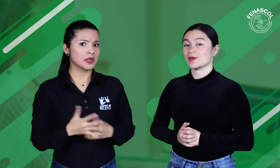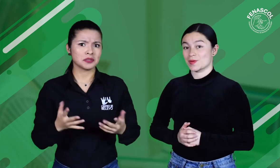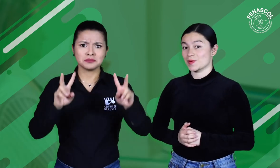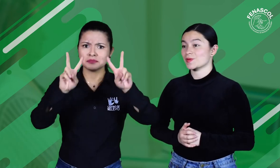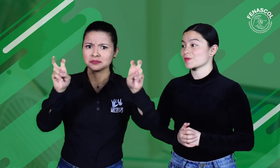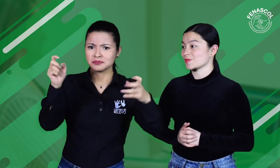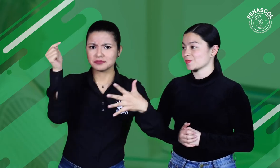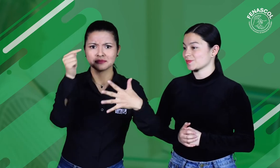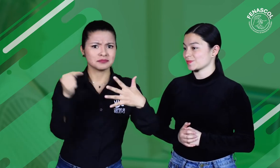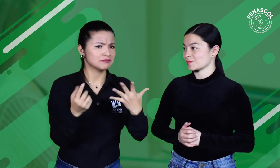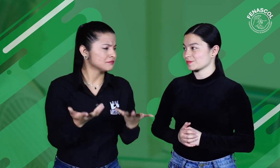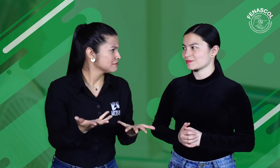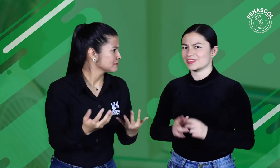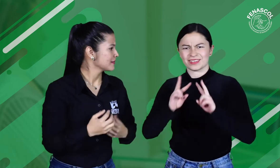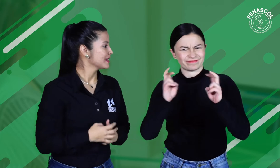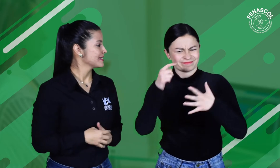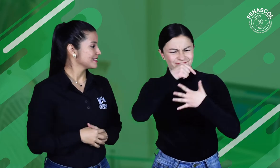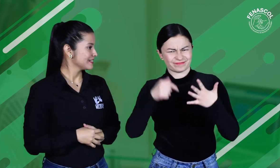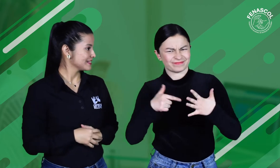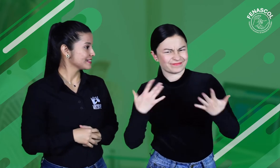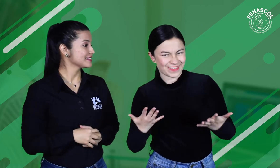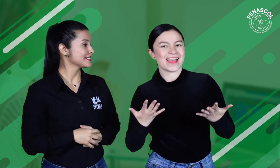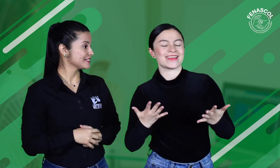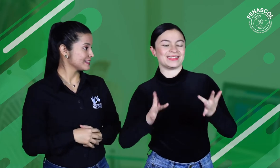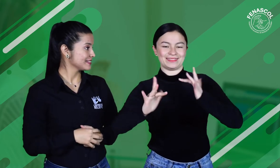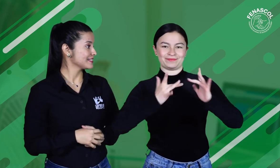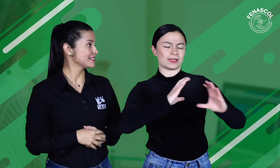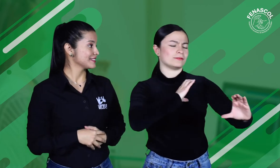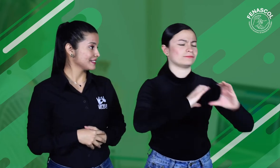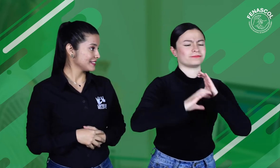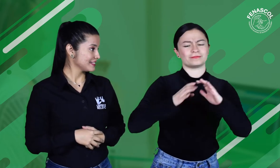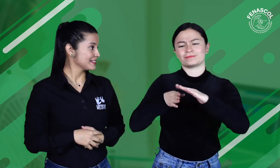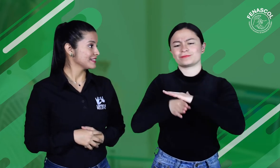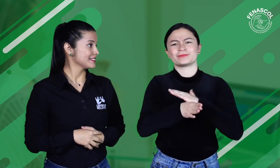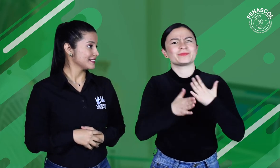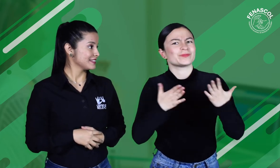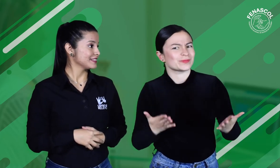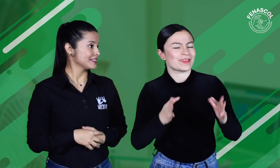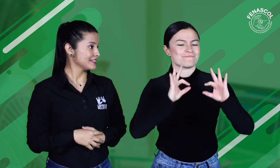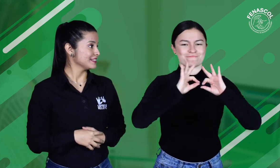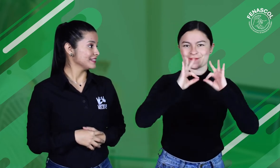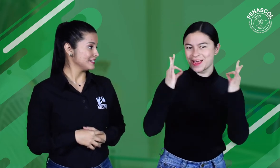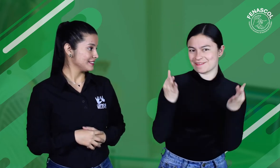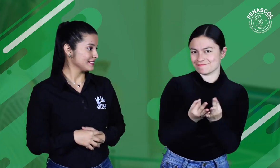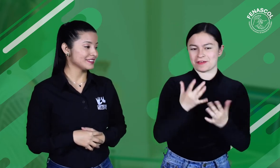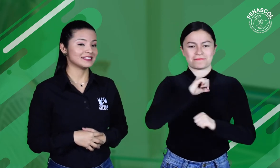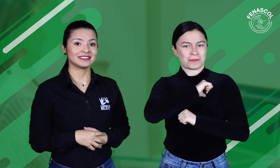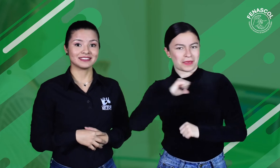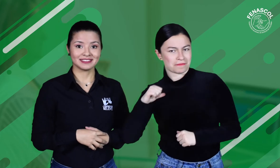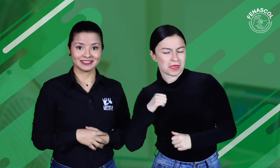abordaremos en esta transmisión? Bueno, hablaremos sobre cómo el Centro de Relevo permite la comunicación en diferentes entornos para las